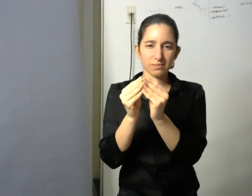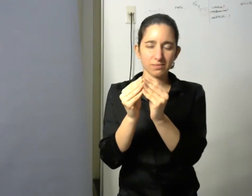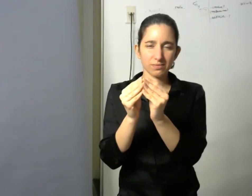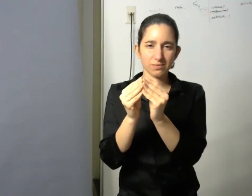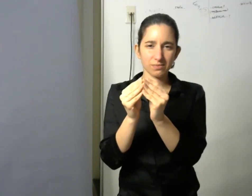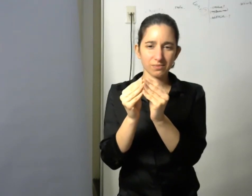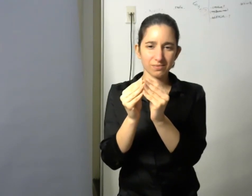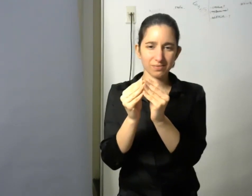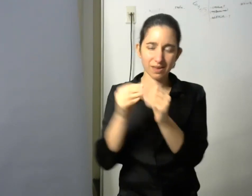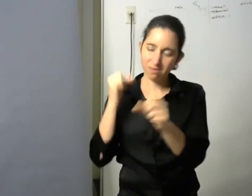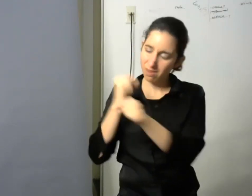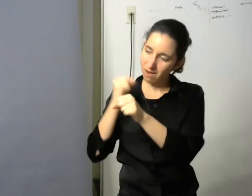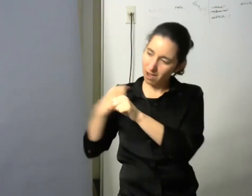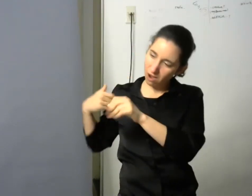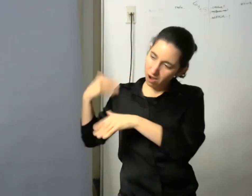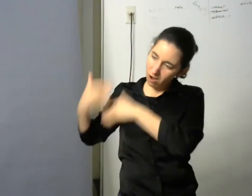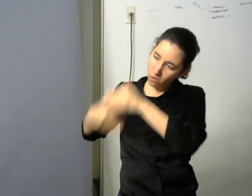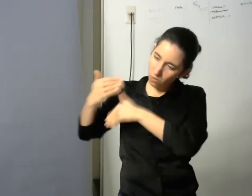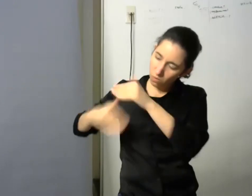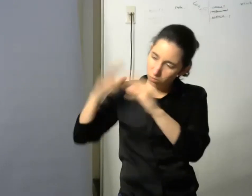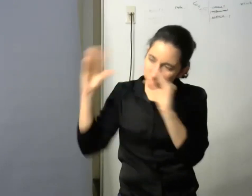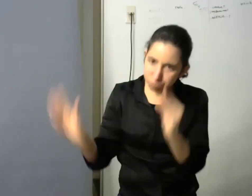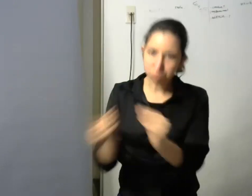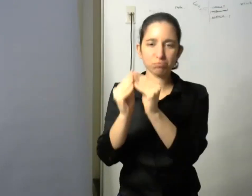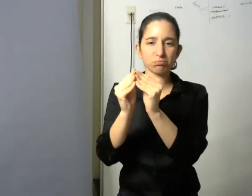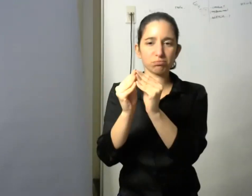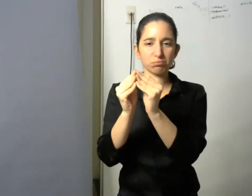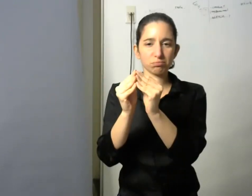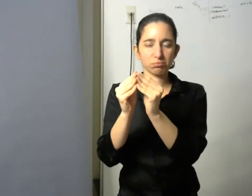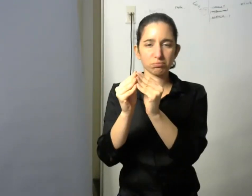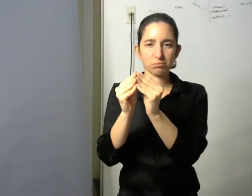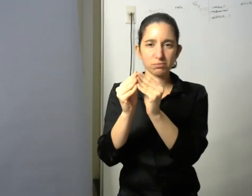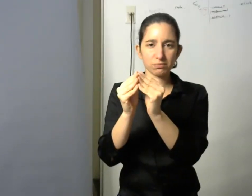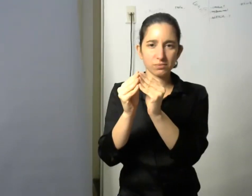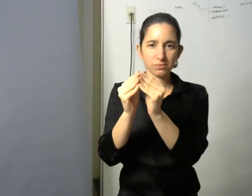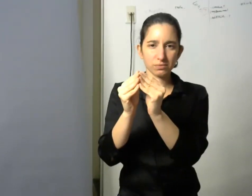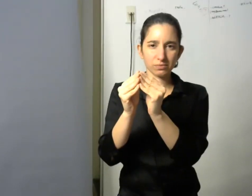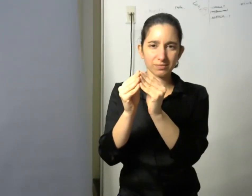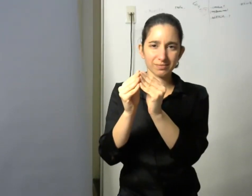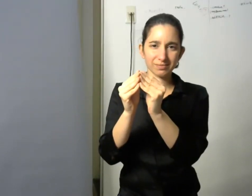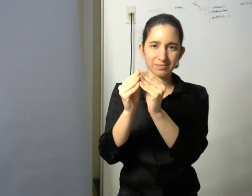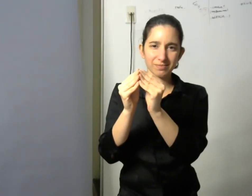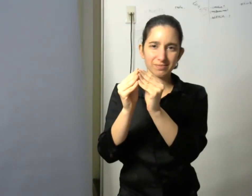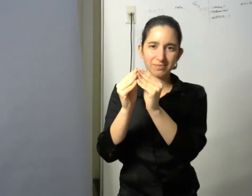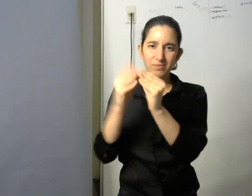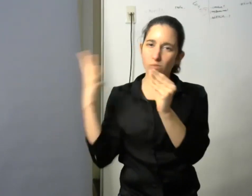para para para digamos llegar así que